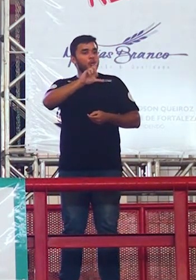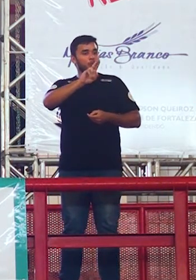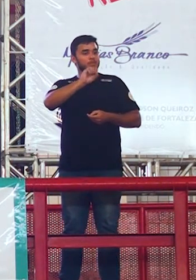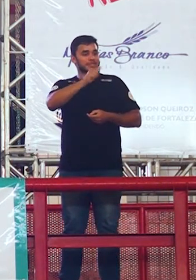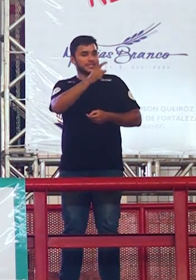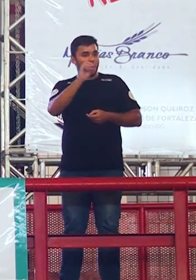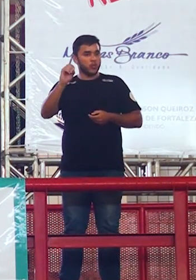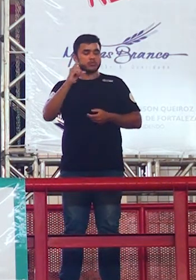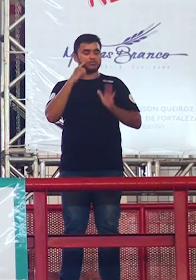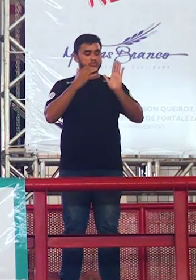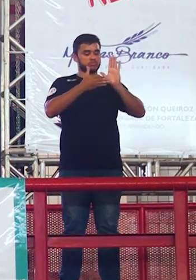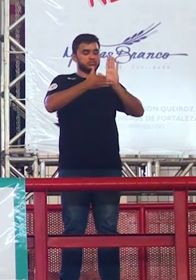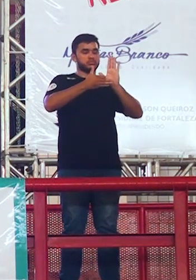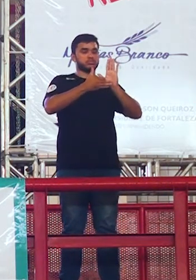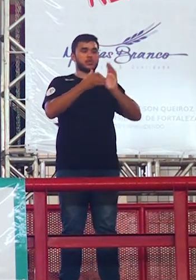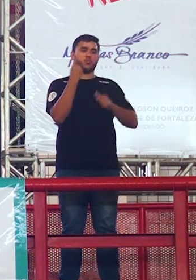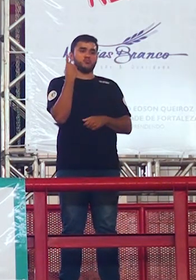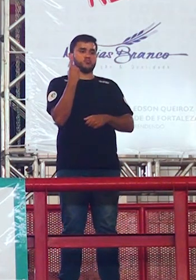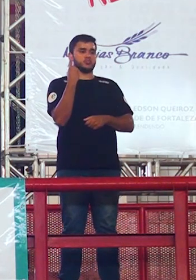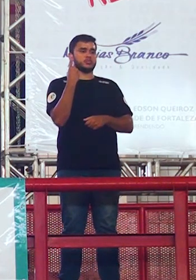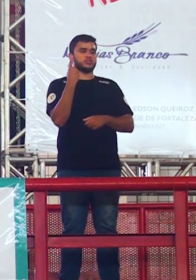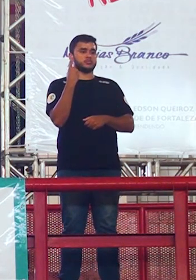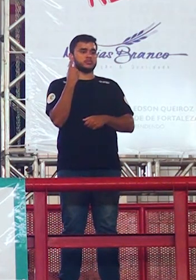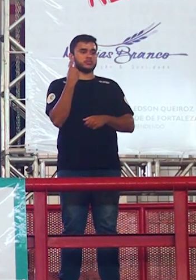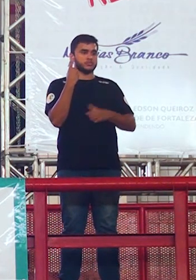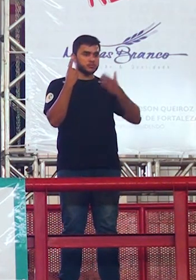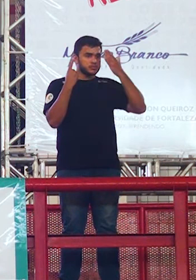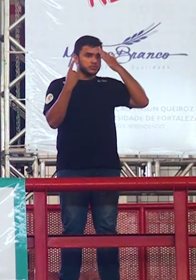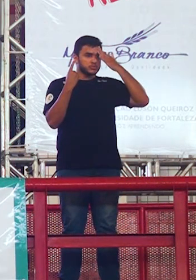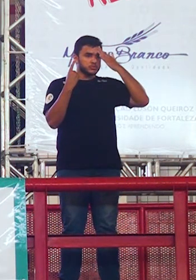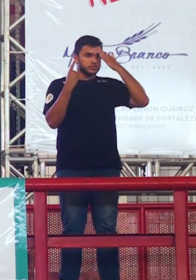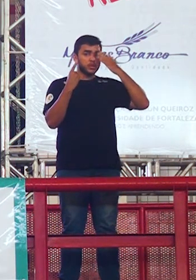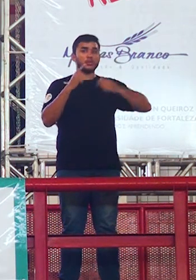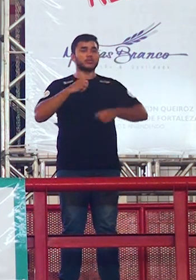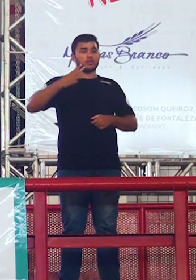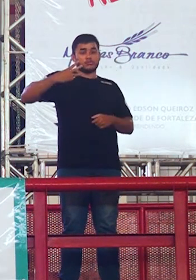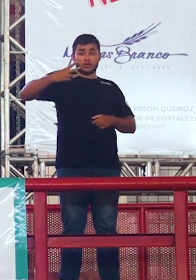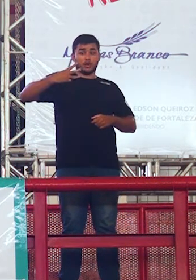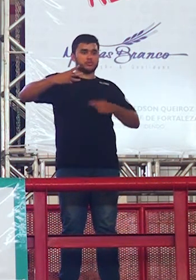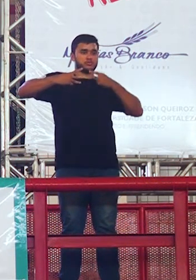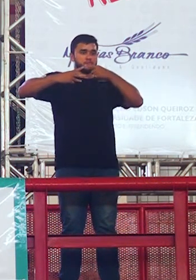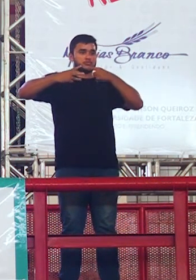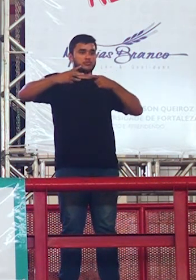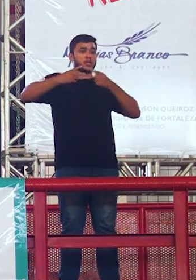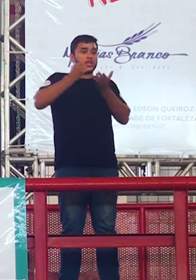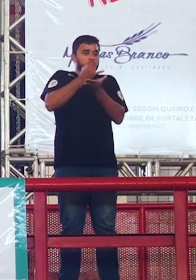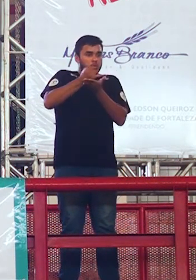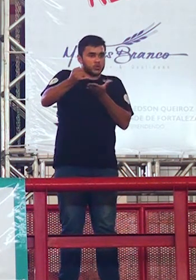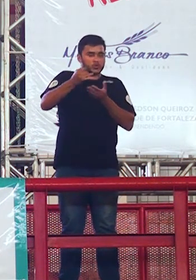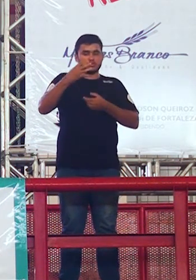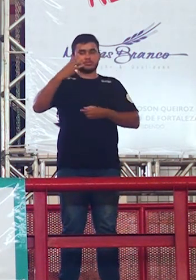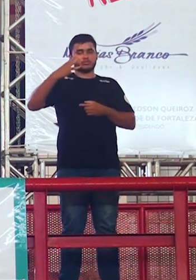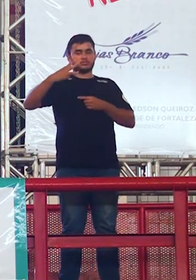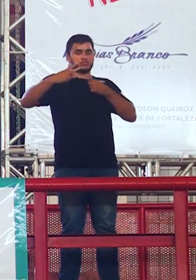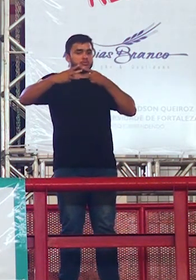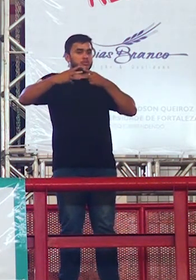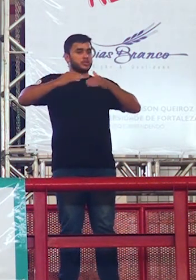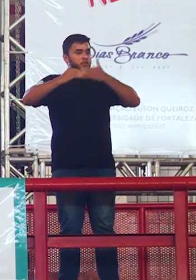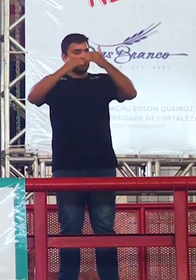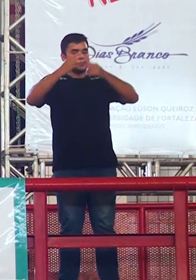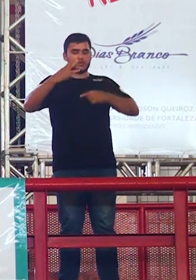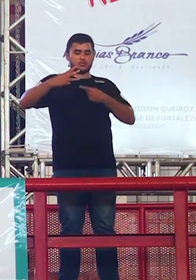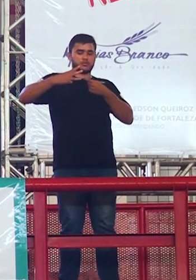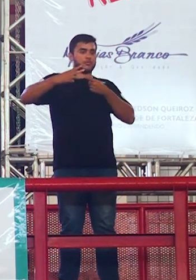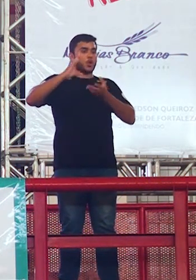gasta também um parágrafo então você já sabe que em novembro professores serve pra US